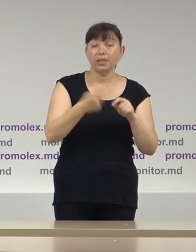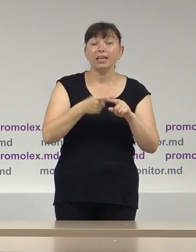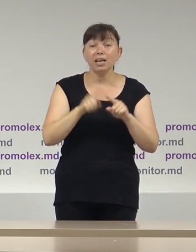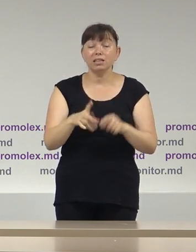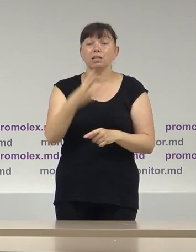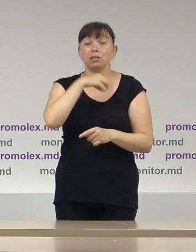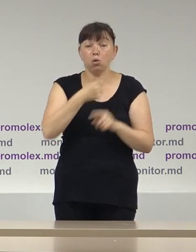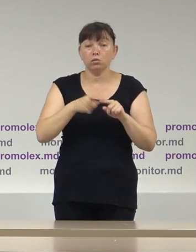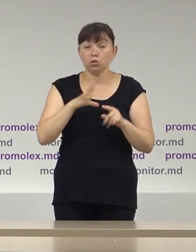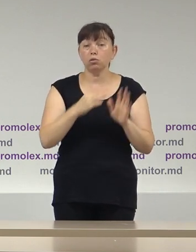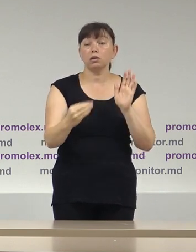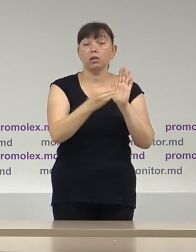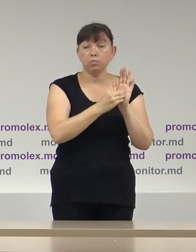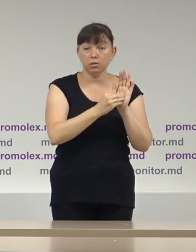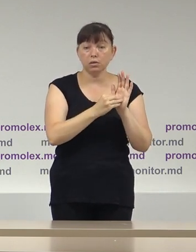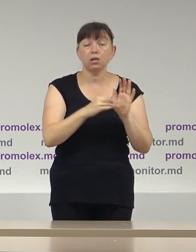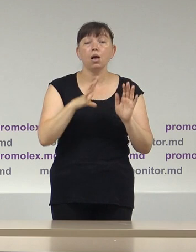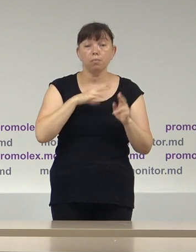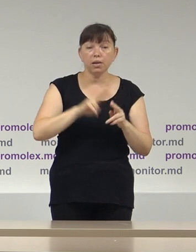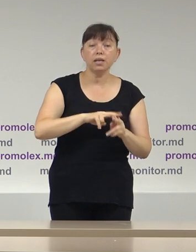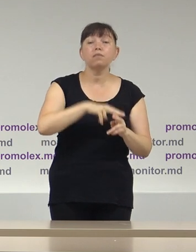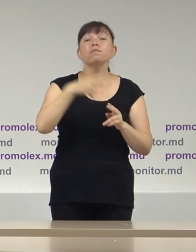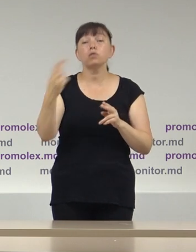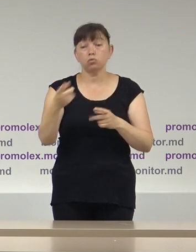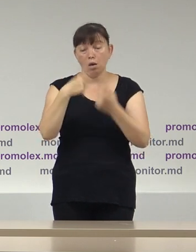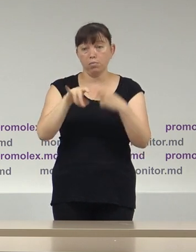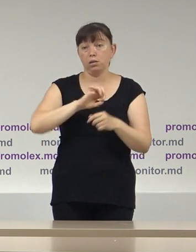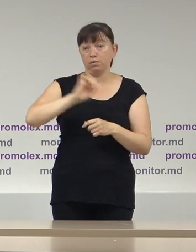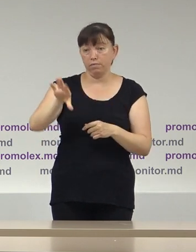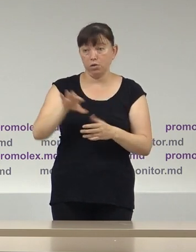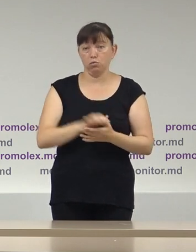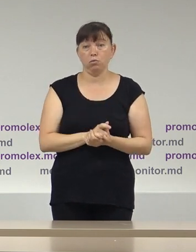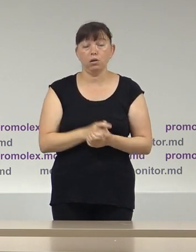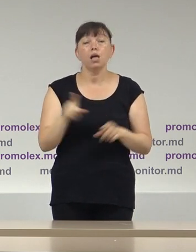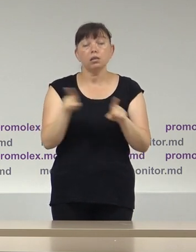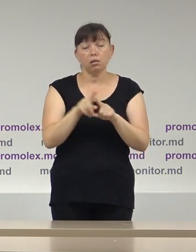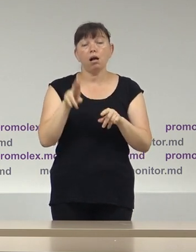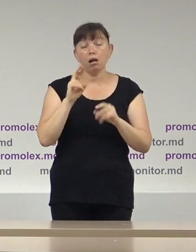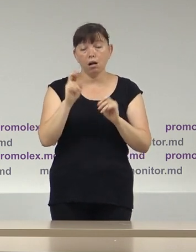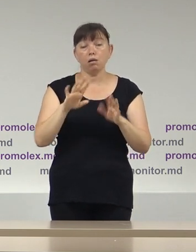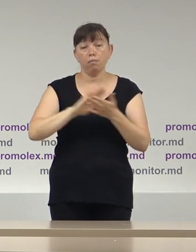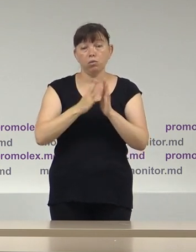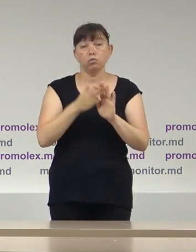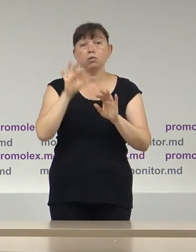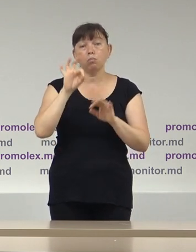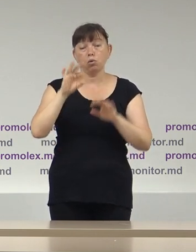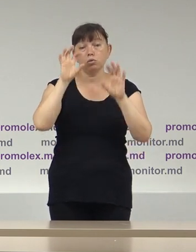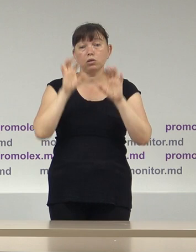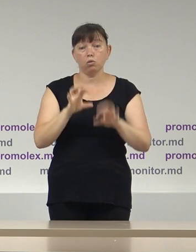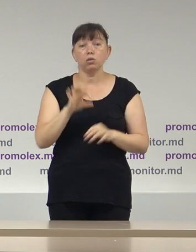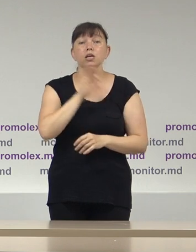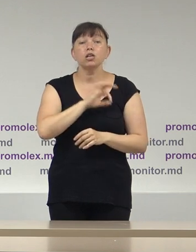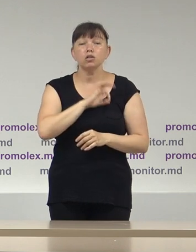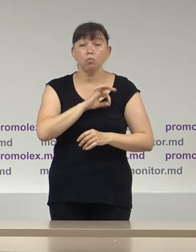indicate au fost restituite de concurenții electorale donatorilor, așa cum privede cadrul legal. Utilizarea